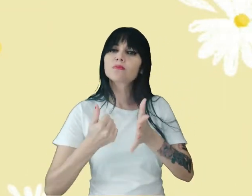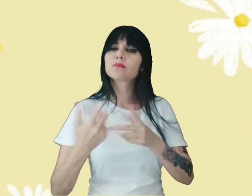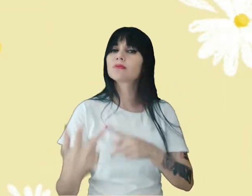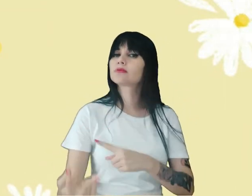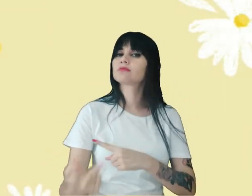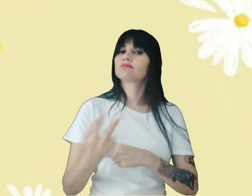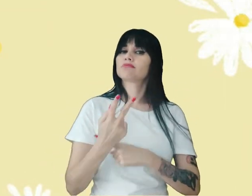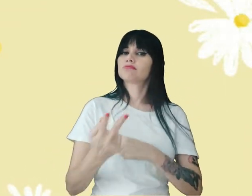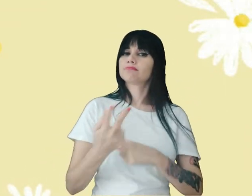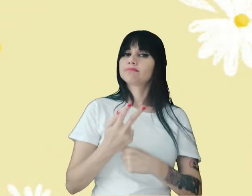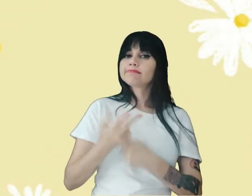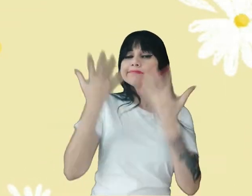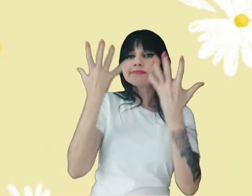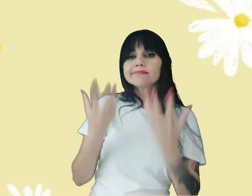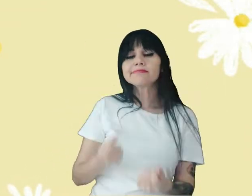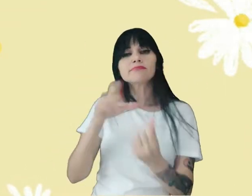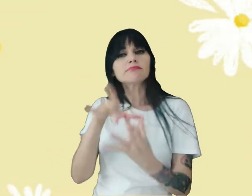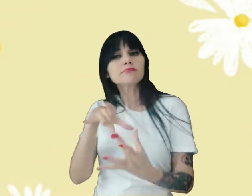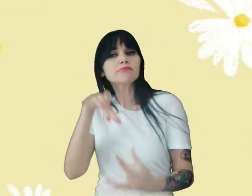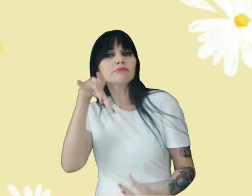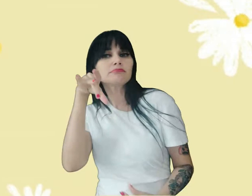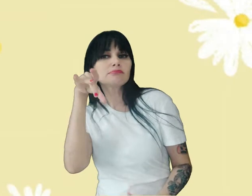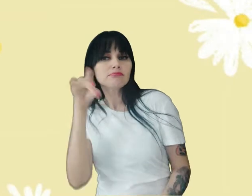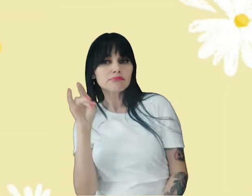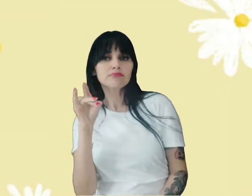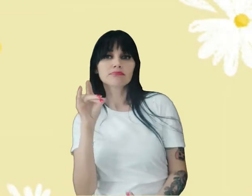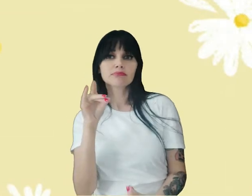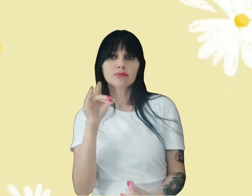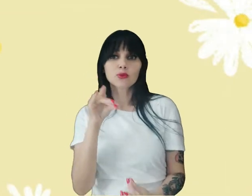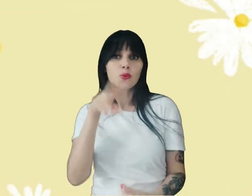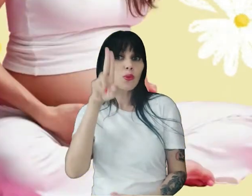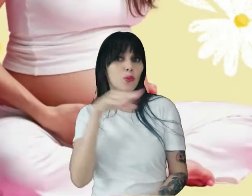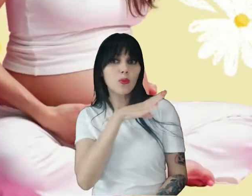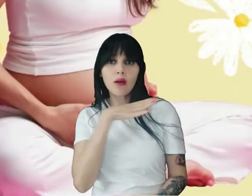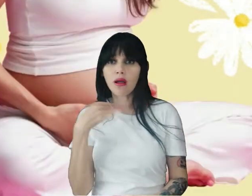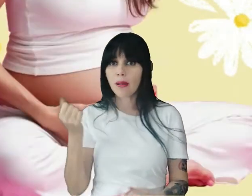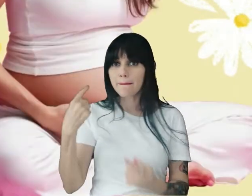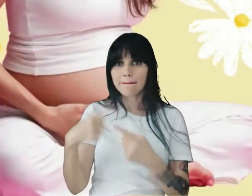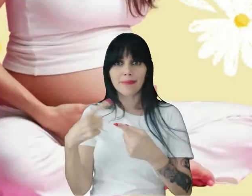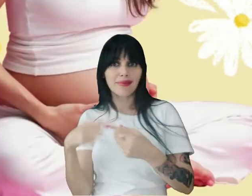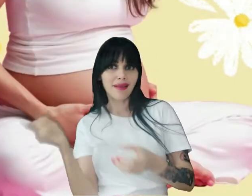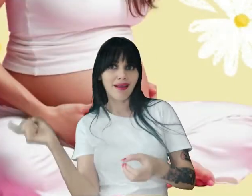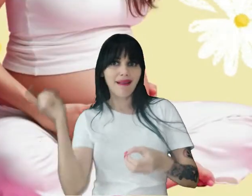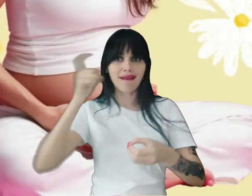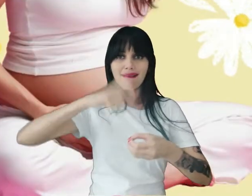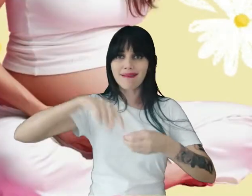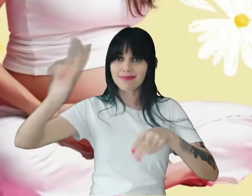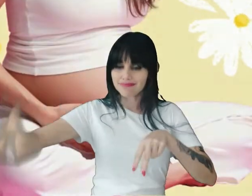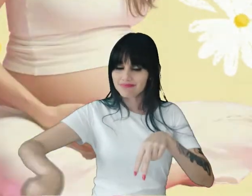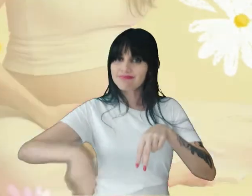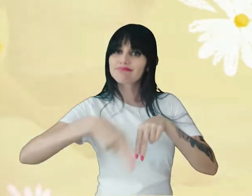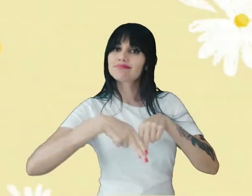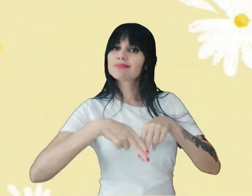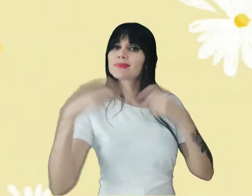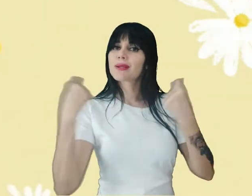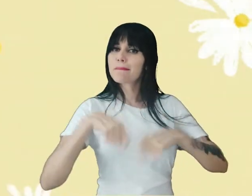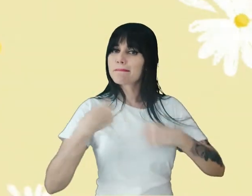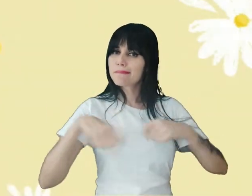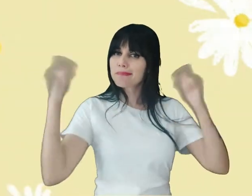em peixe Recebido pelo espírito imortal Ao retornar a carne Devemos nos prevenir